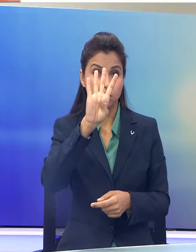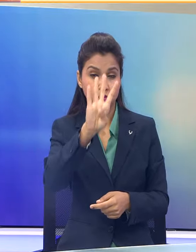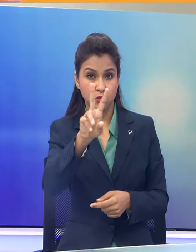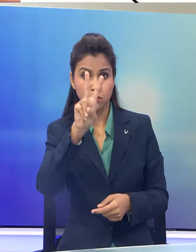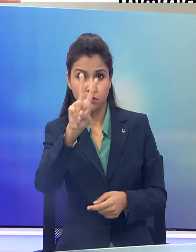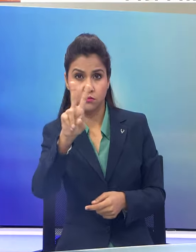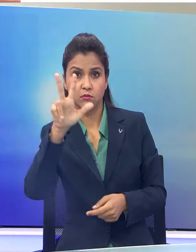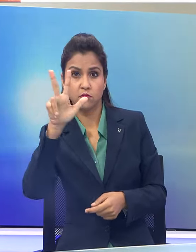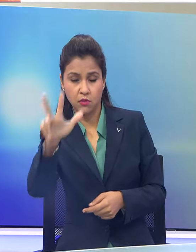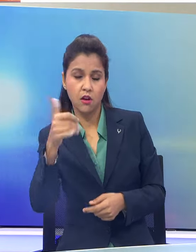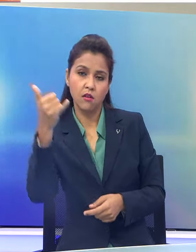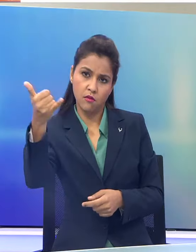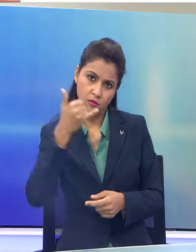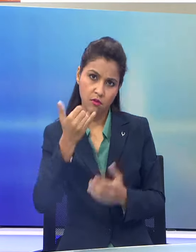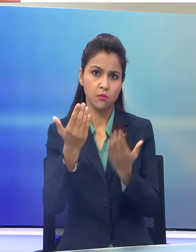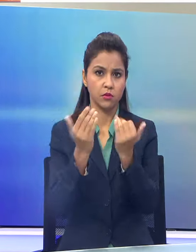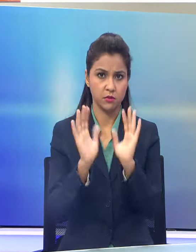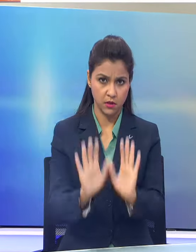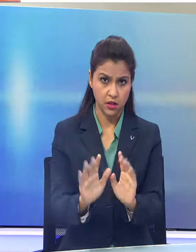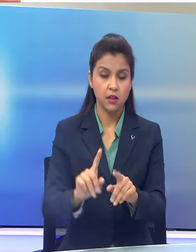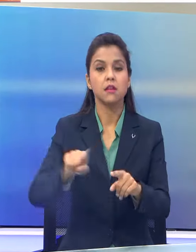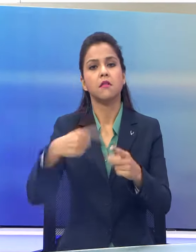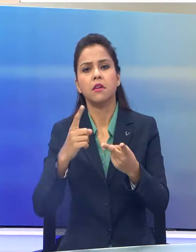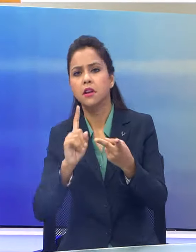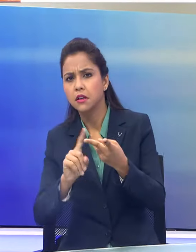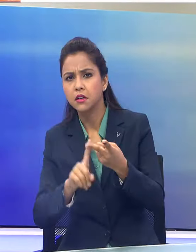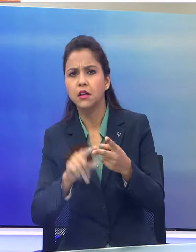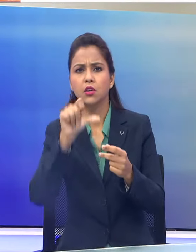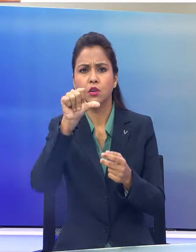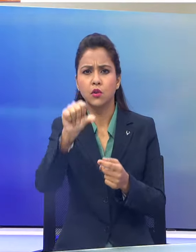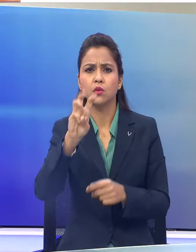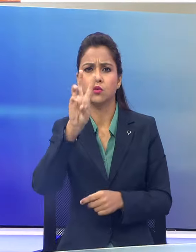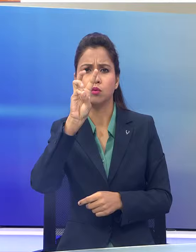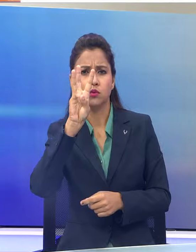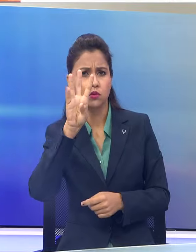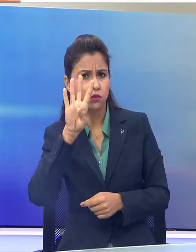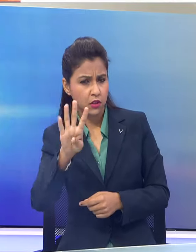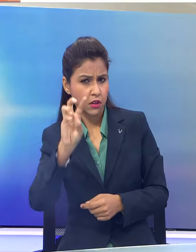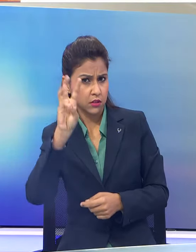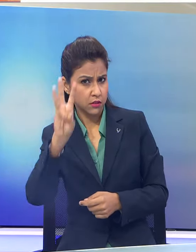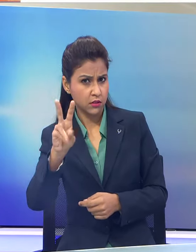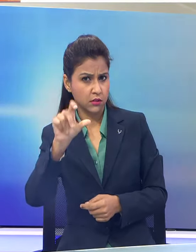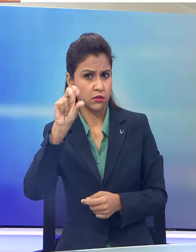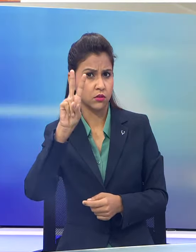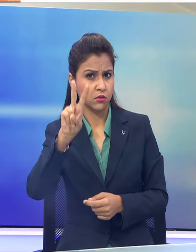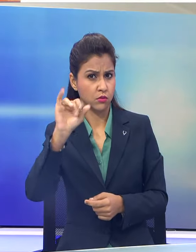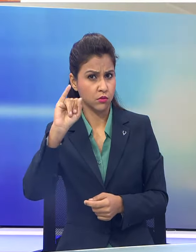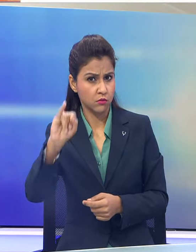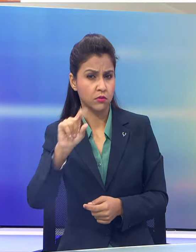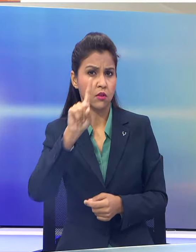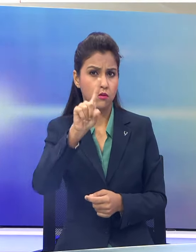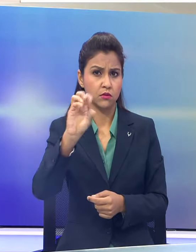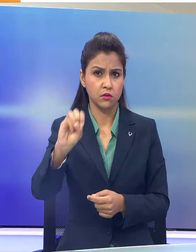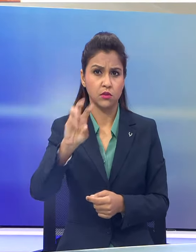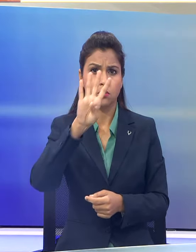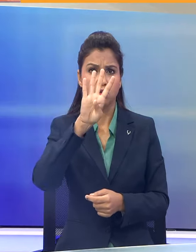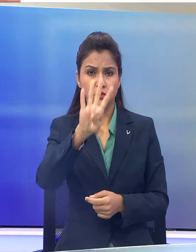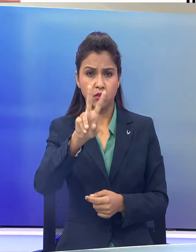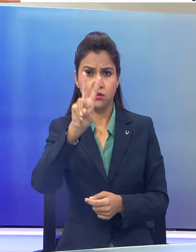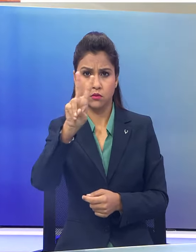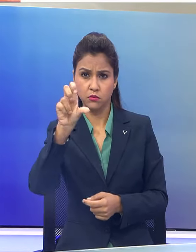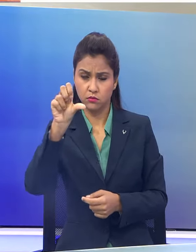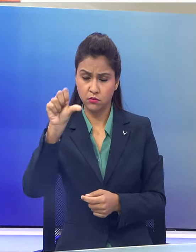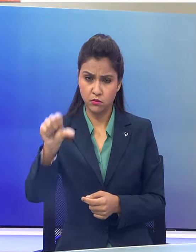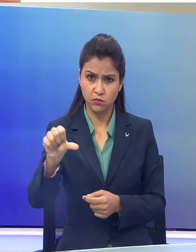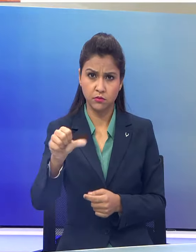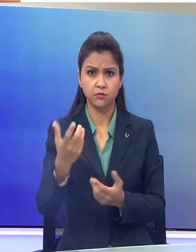2 8 पर कॉल सक्क कर सकते हैं या फिर 9 4 3 2 6 1 0 4 2 3 पर